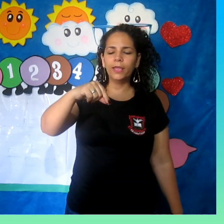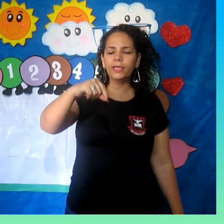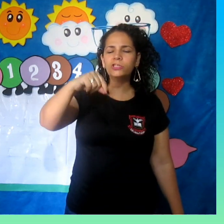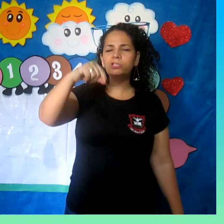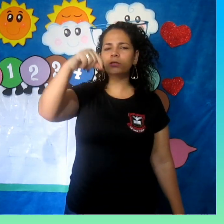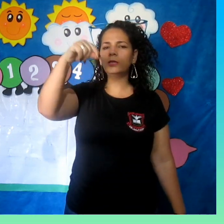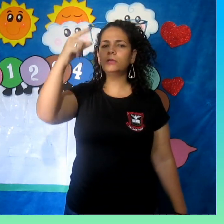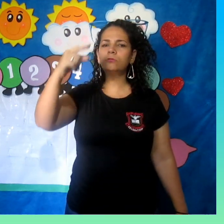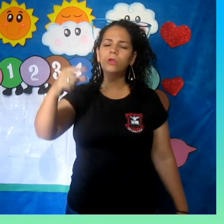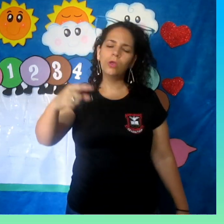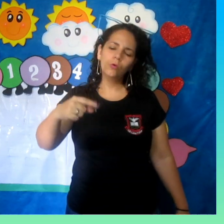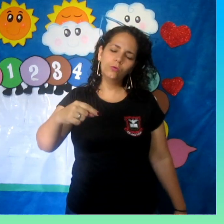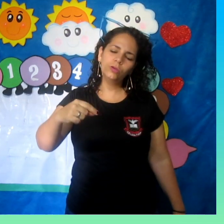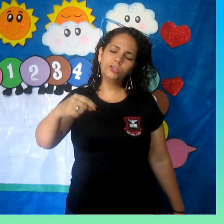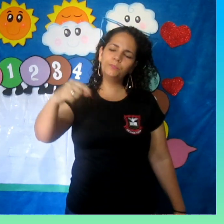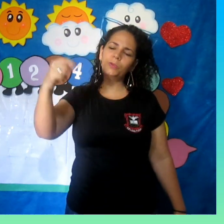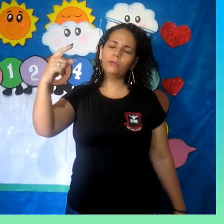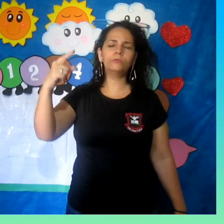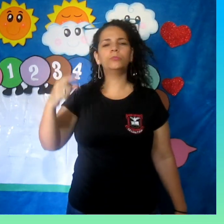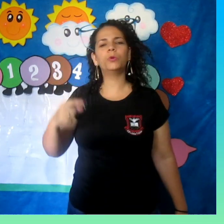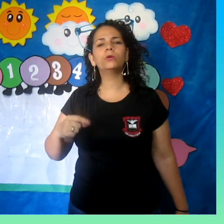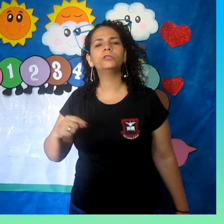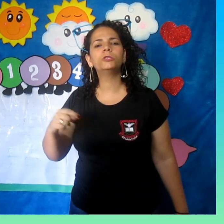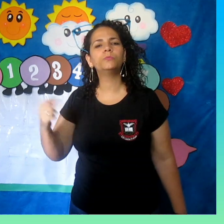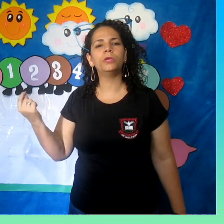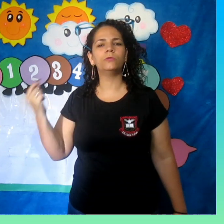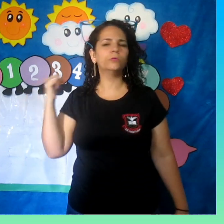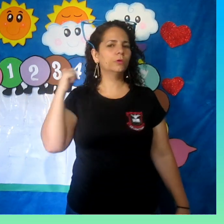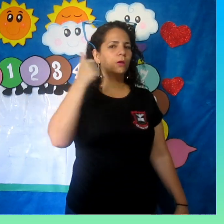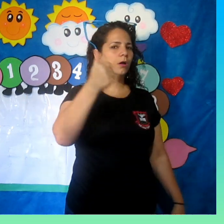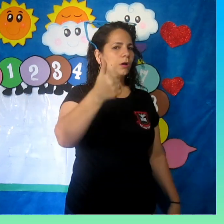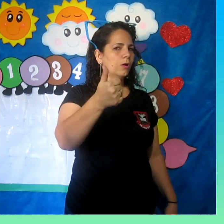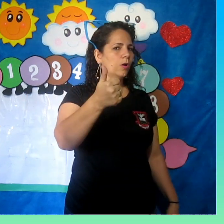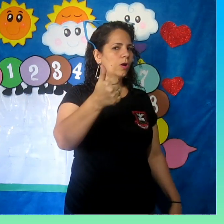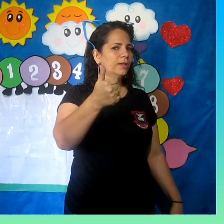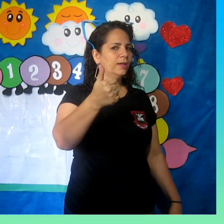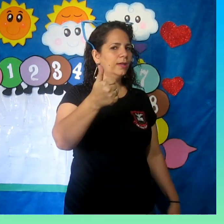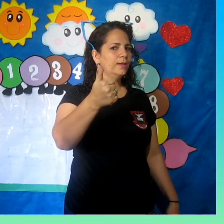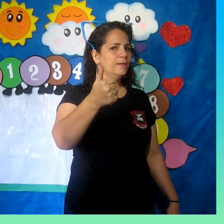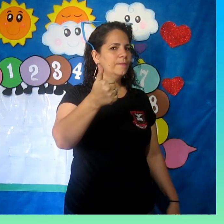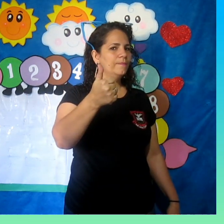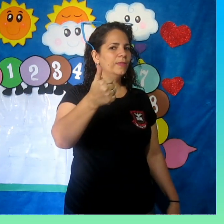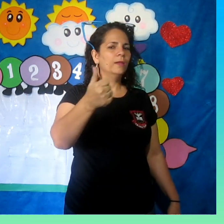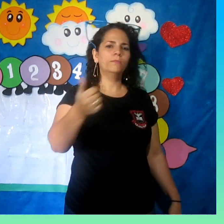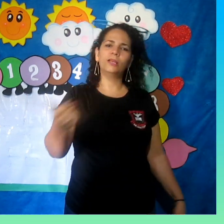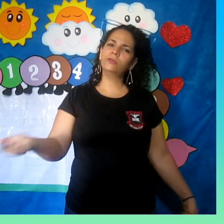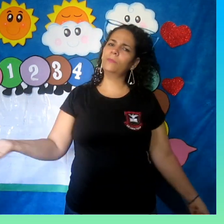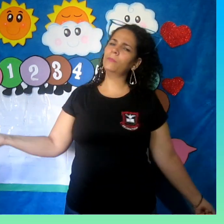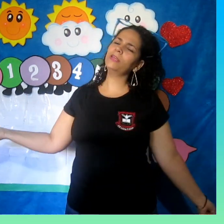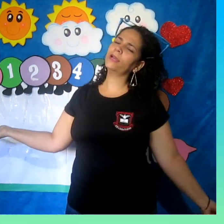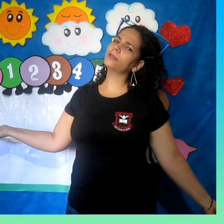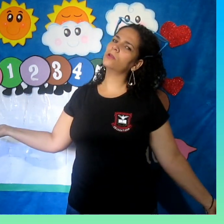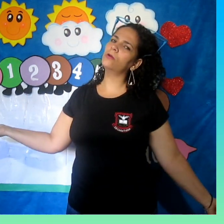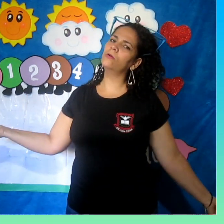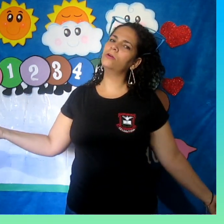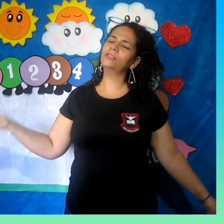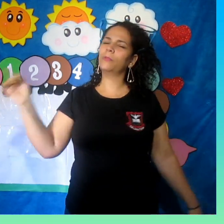retirando o espinho do porco espinho Ok? Mas não é pra brincar só hoje, é pra